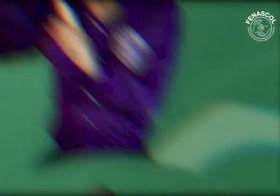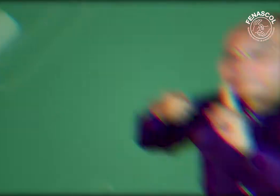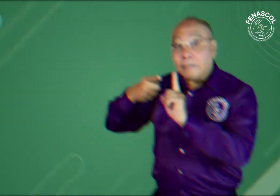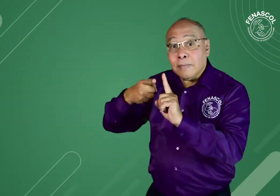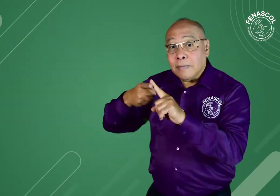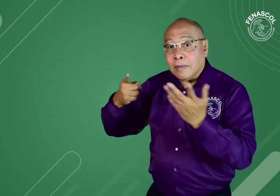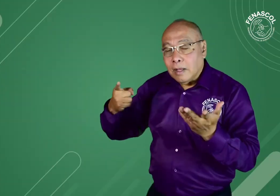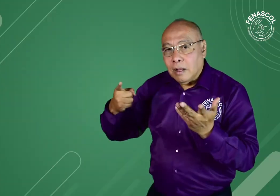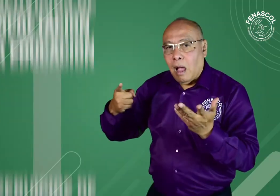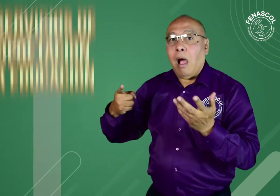sorda.